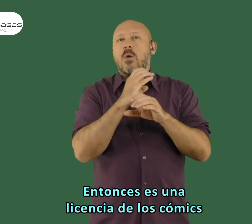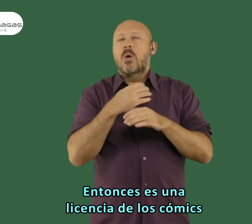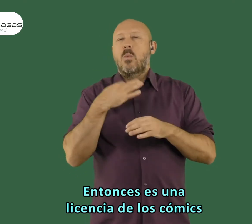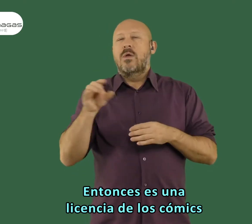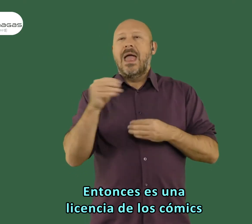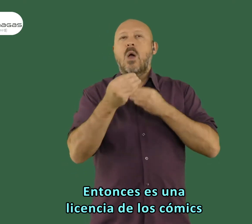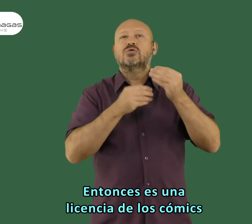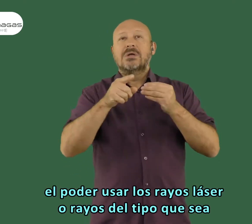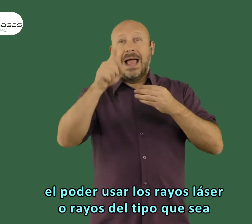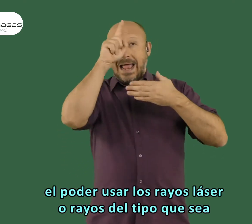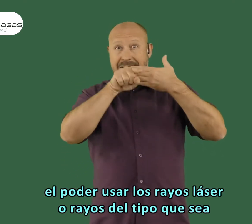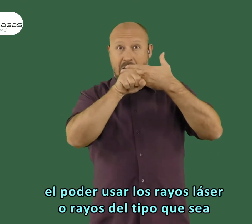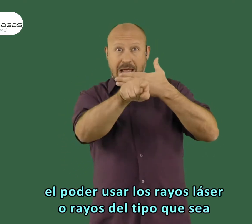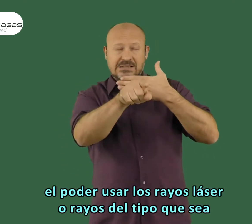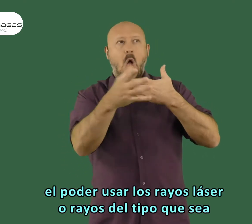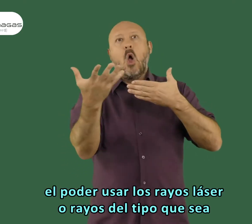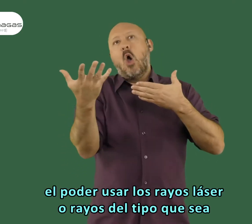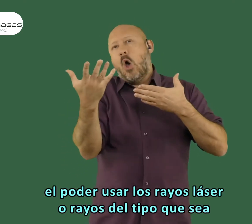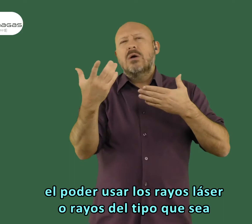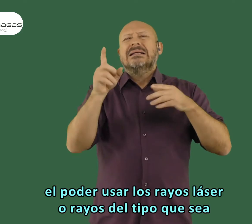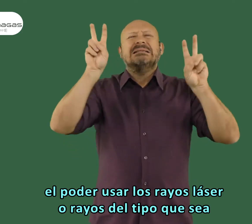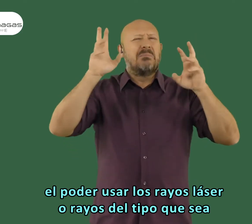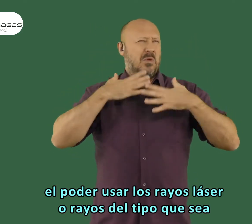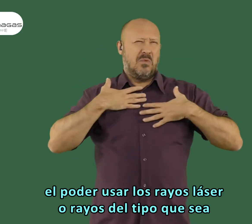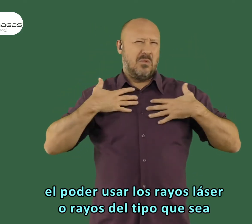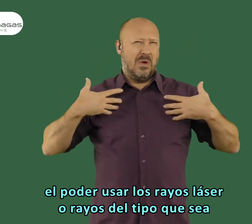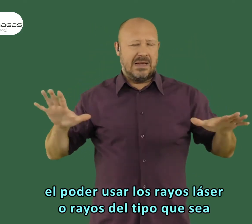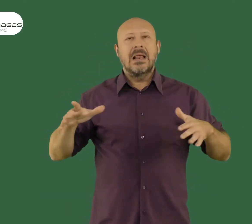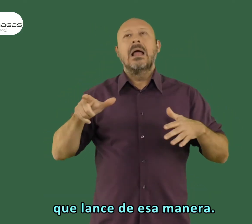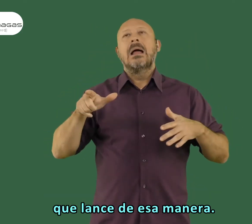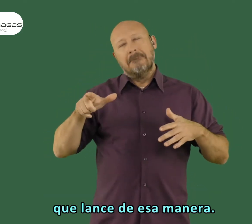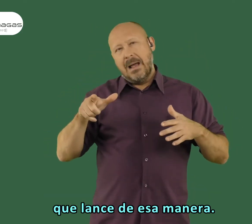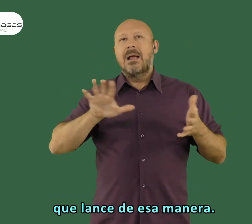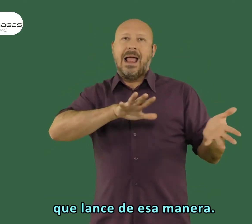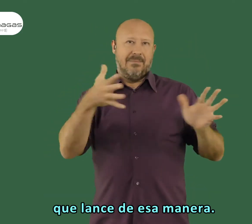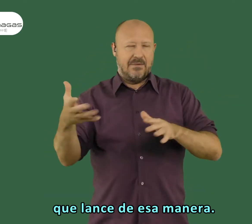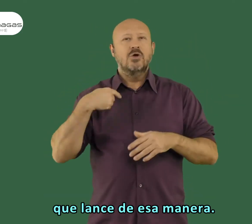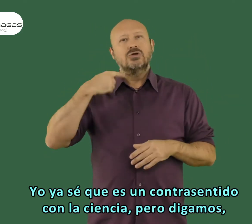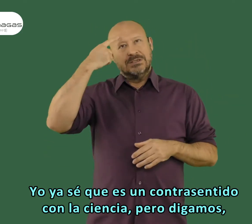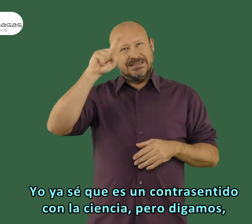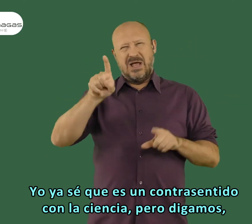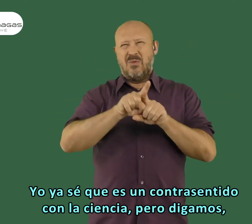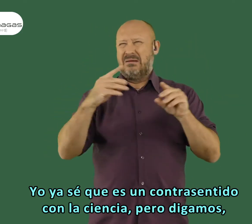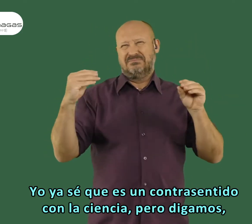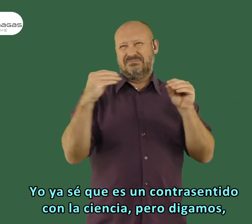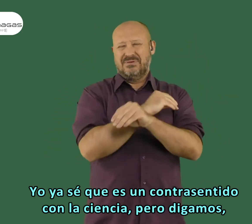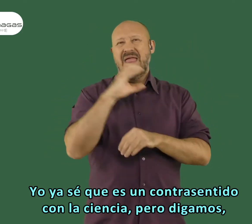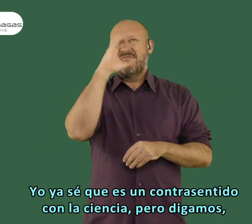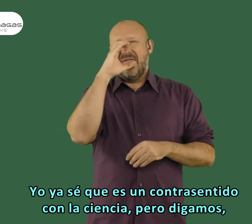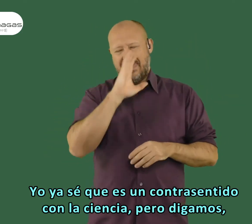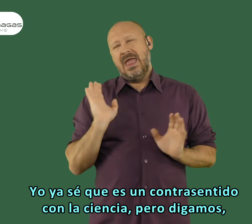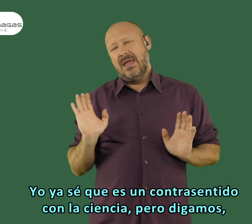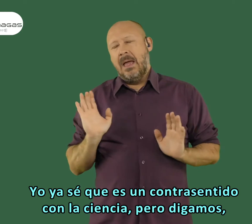licencia de los cómics el poder usar los rayos láser o rayos del tipo que sea que lance de esa manera, ¿no? Yo ya sé que es un